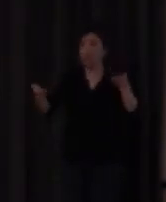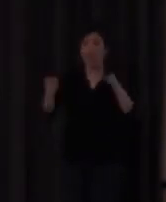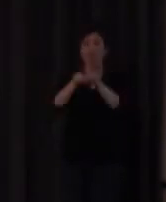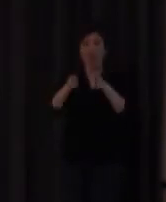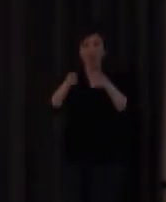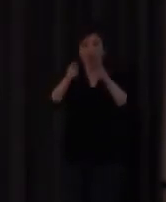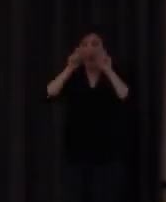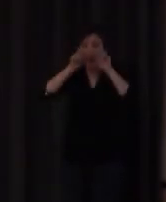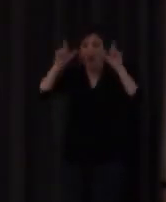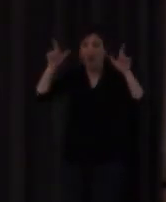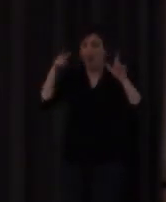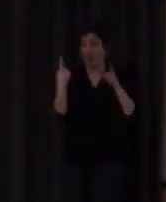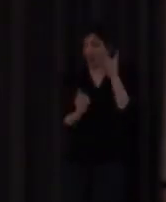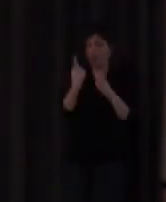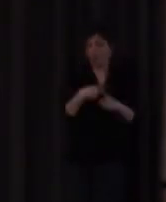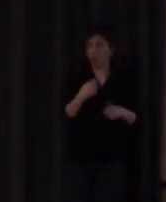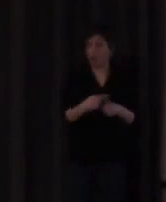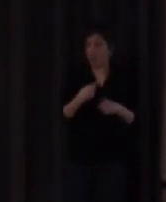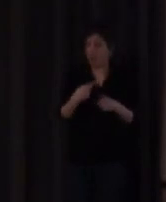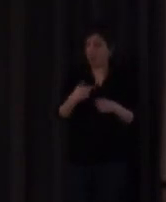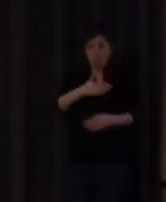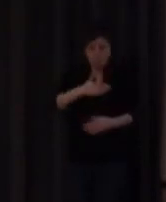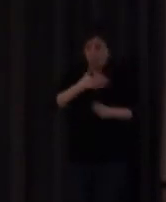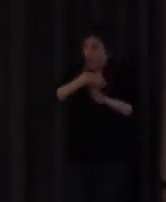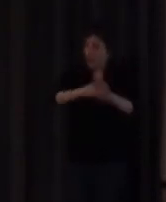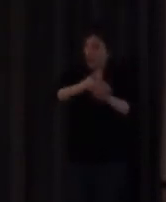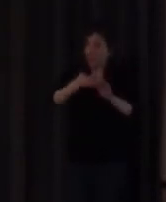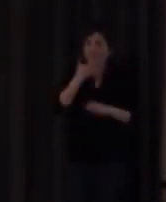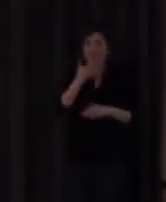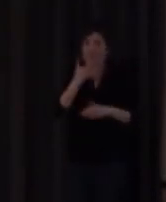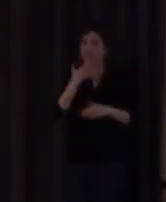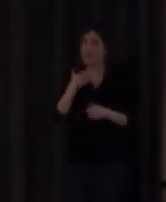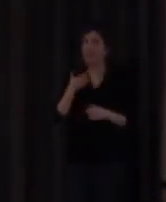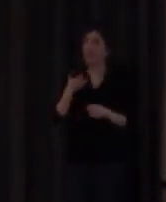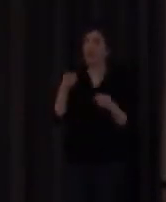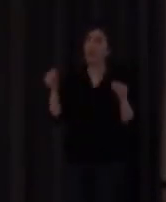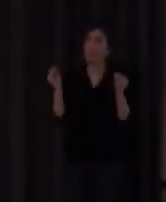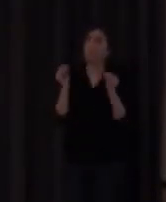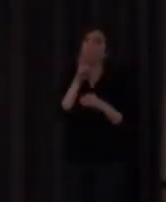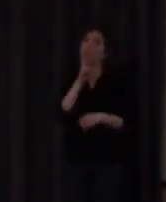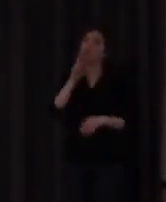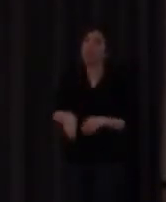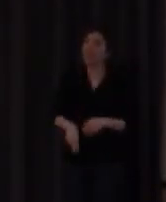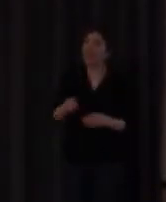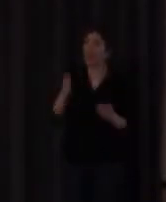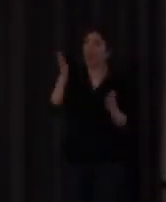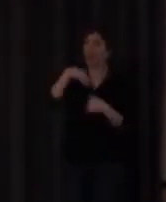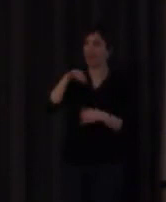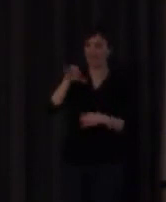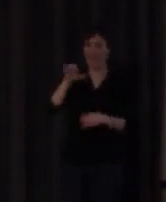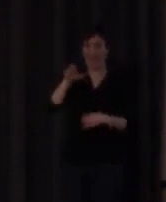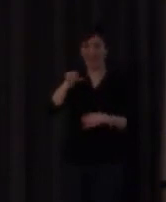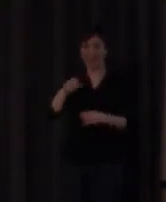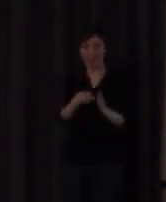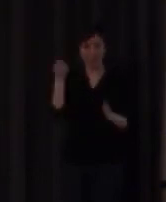también que cosas que ocurren en la lengua de signos pues cosas muy básicas como la ausencia de copula el hecho que no que las lenguas de